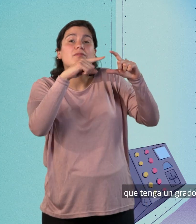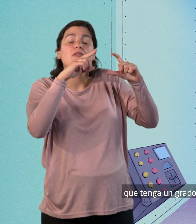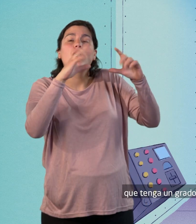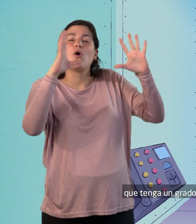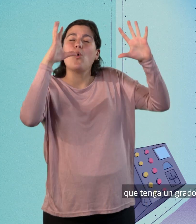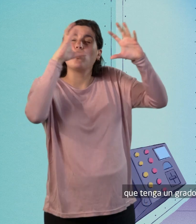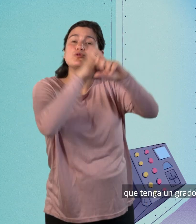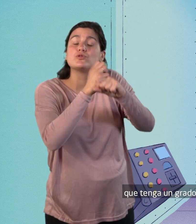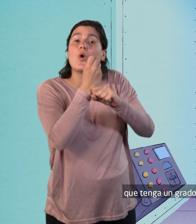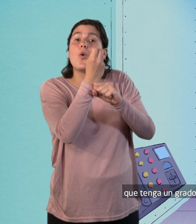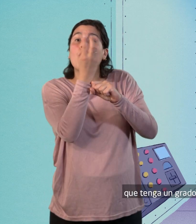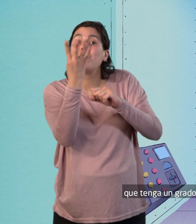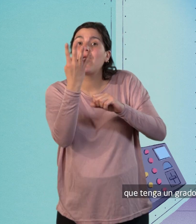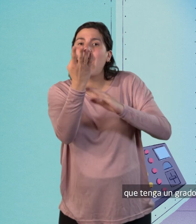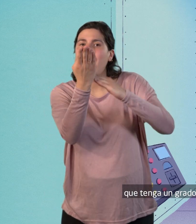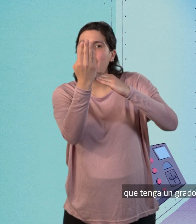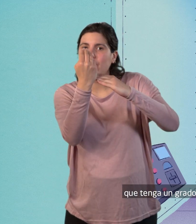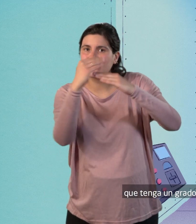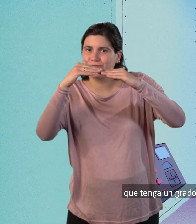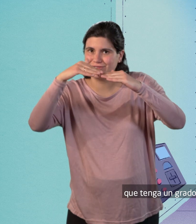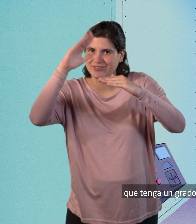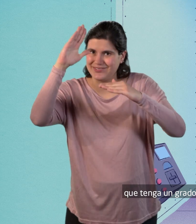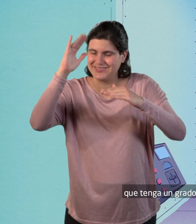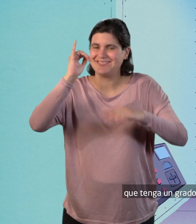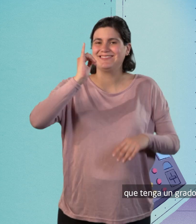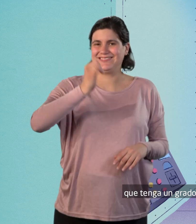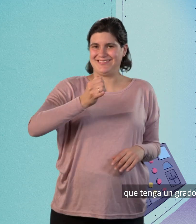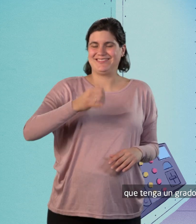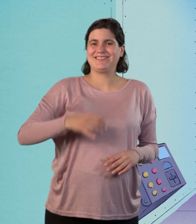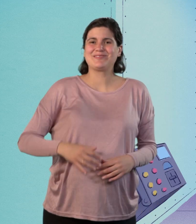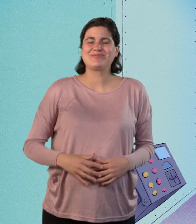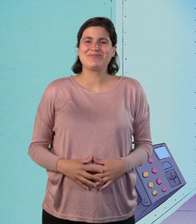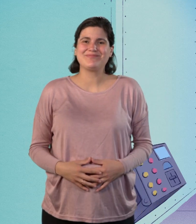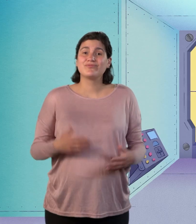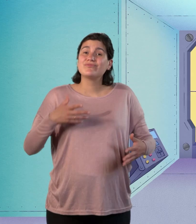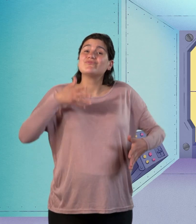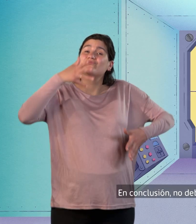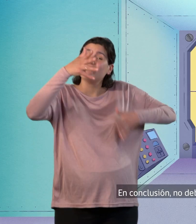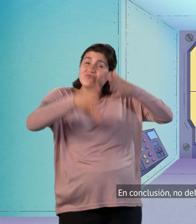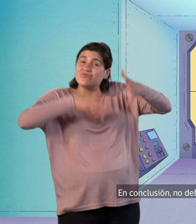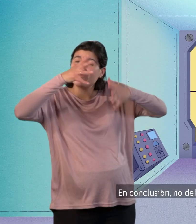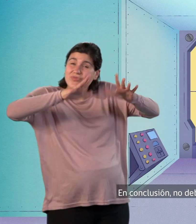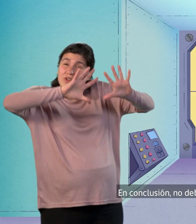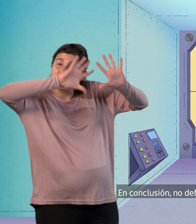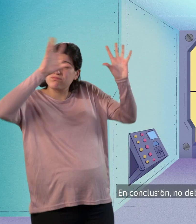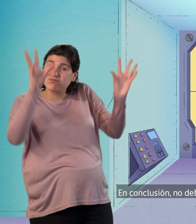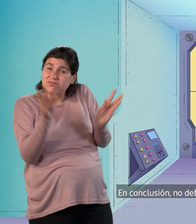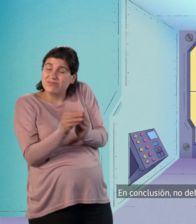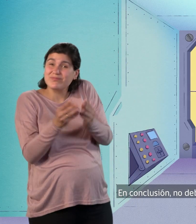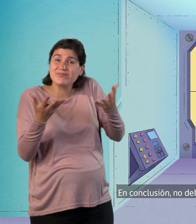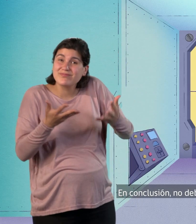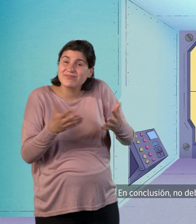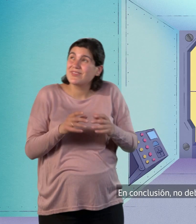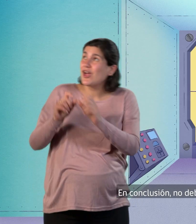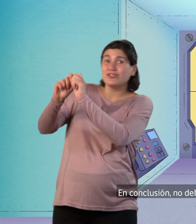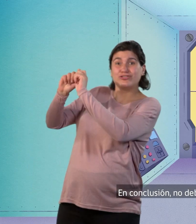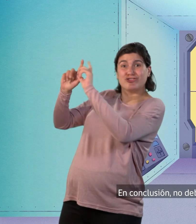que tenga un grado de oscurecimiento mayor a 14. En conclusión,